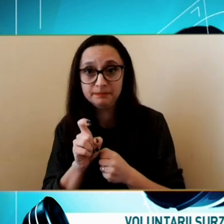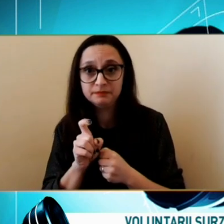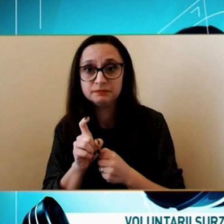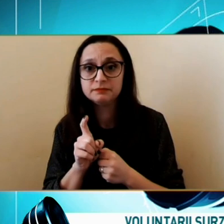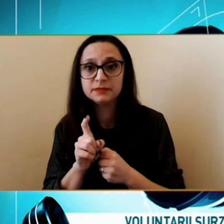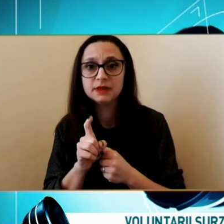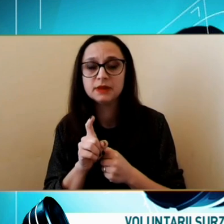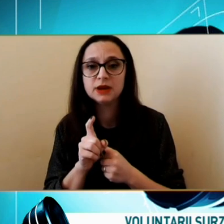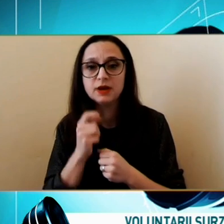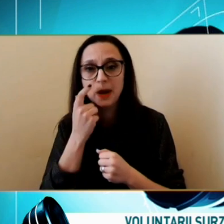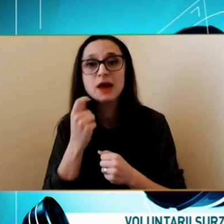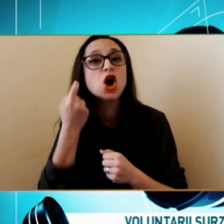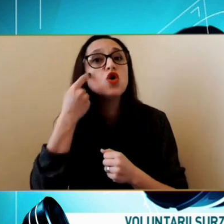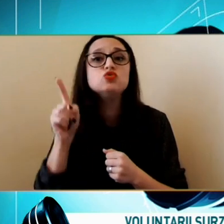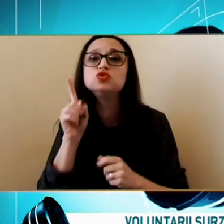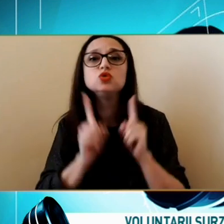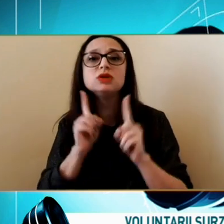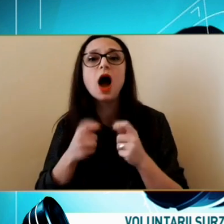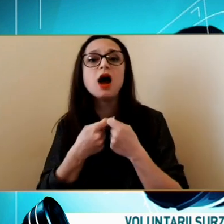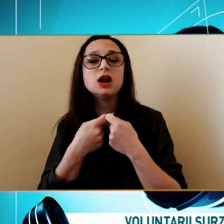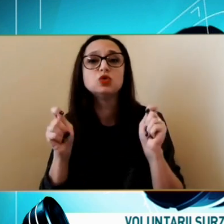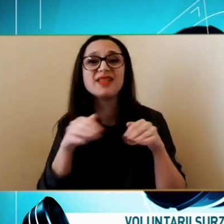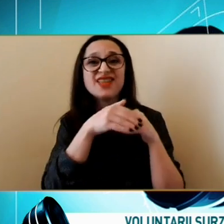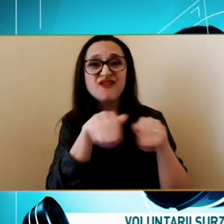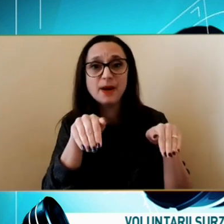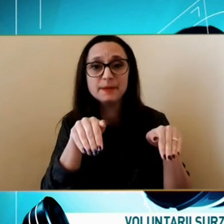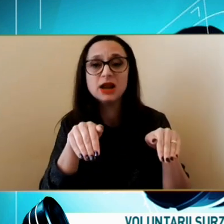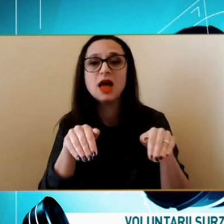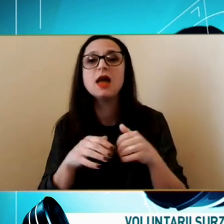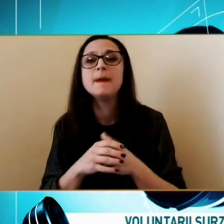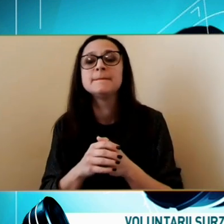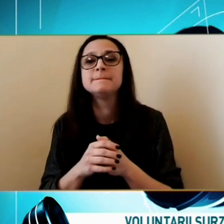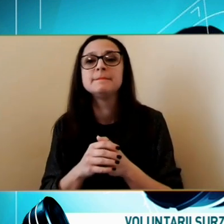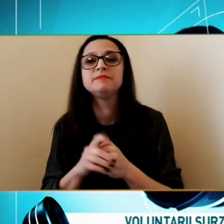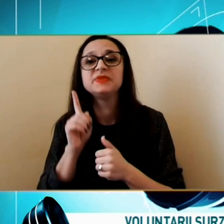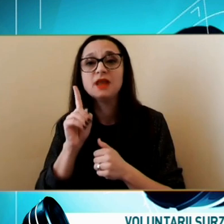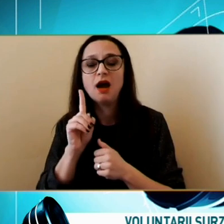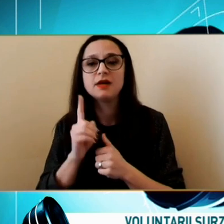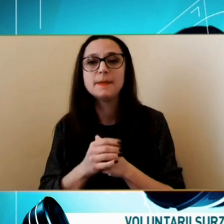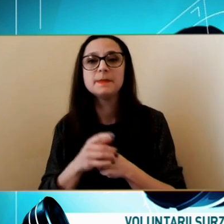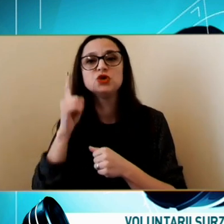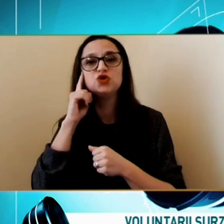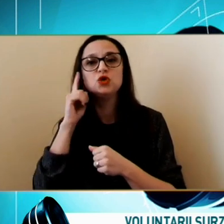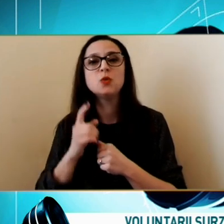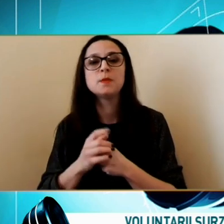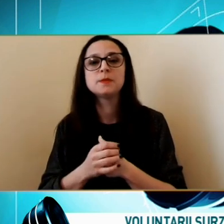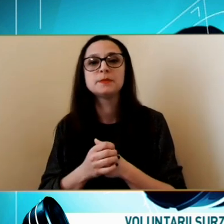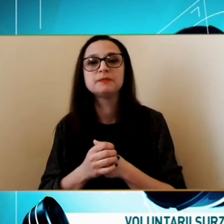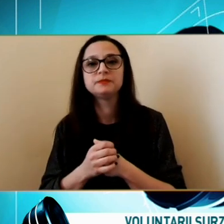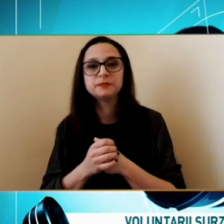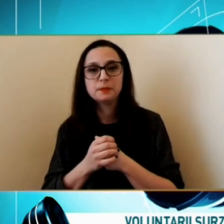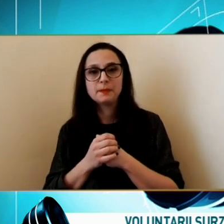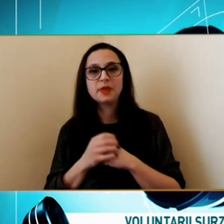Nu știu dacă La toate Vănile Sunt acoperite Însă Știu Că Asociația